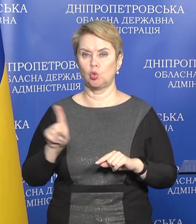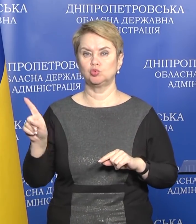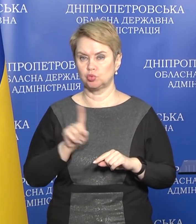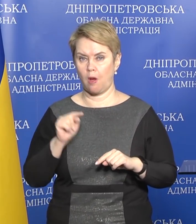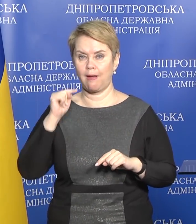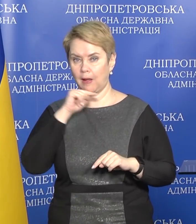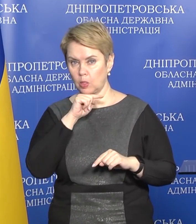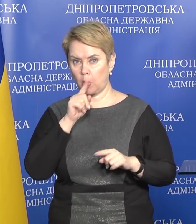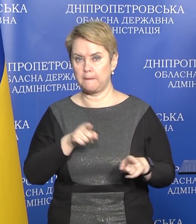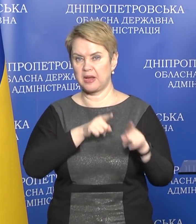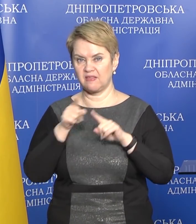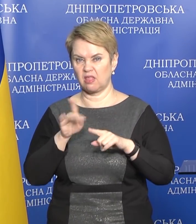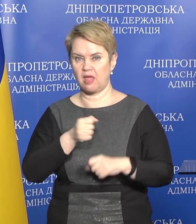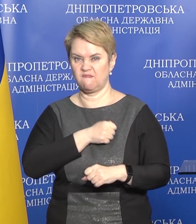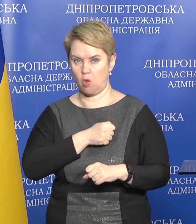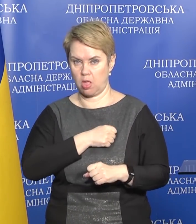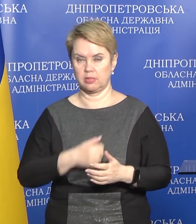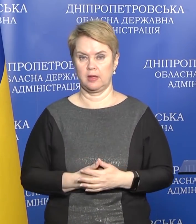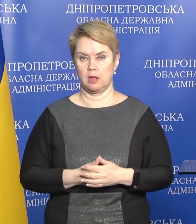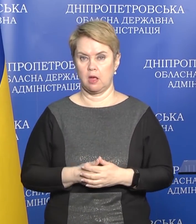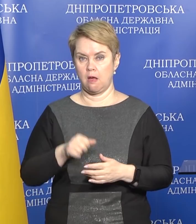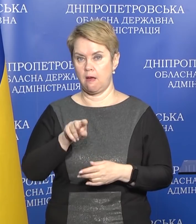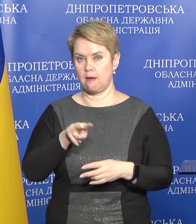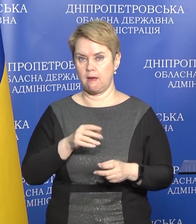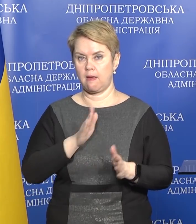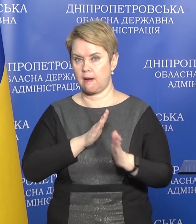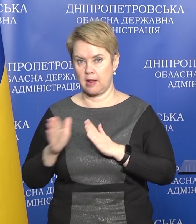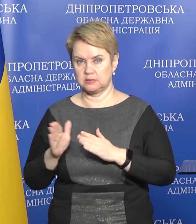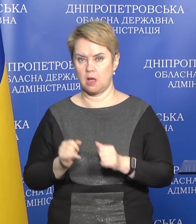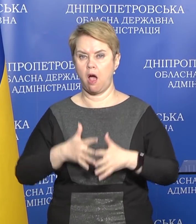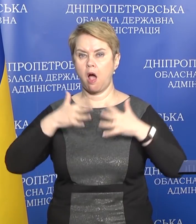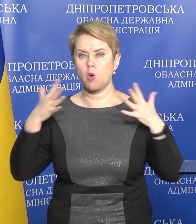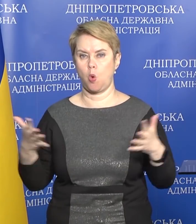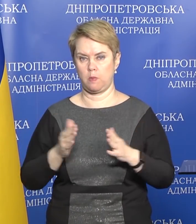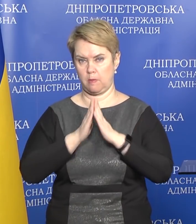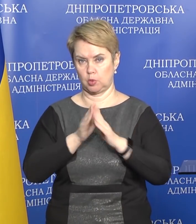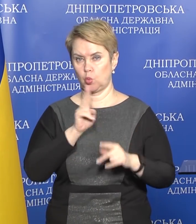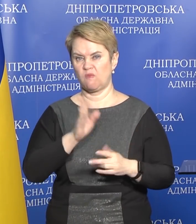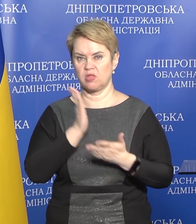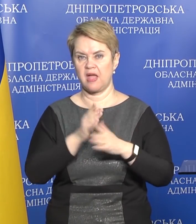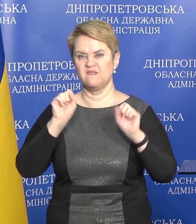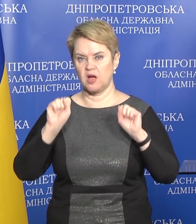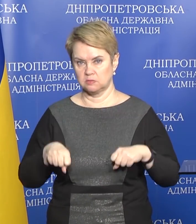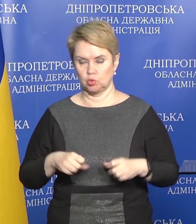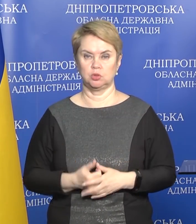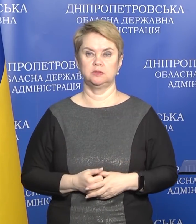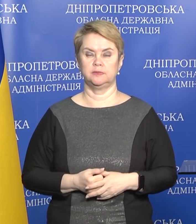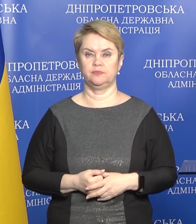что экономика переведена на военные рельсы, и огромная очень просьба. Те, у кого есть возможность